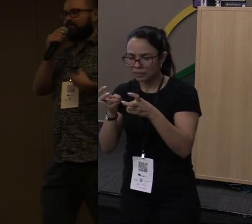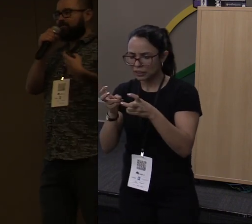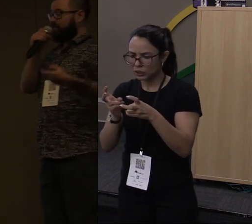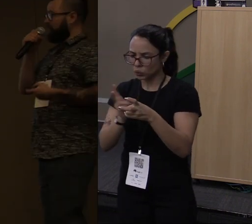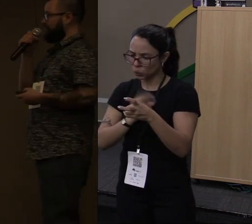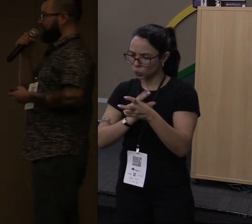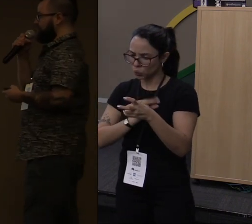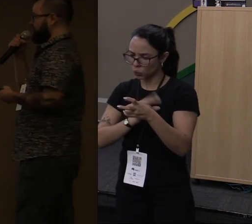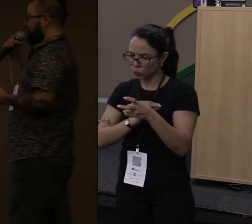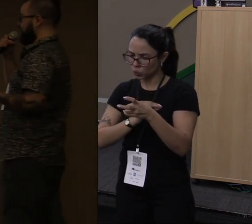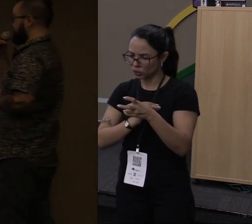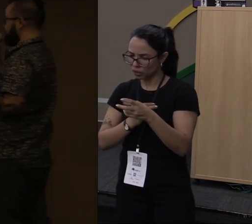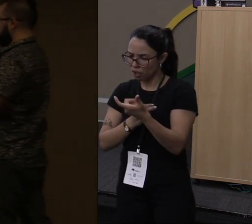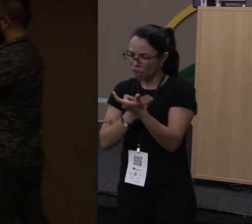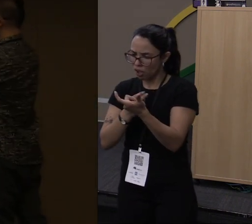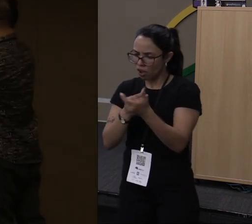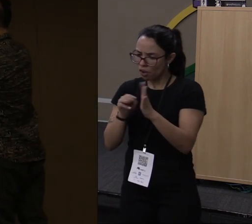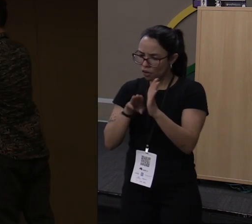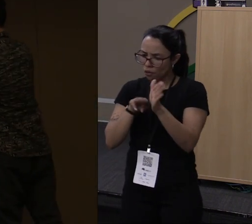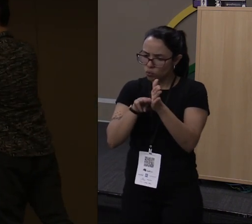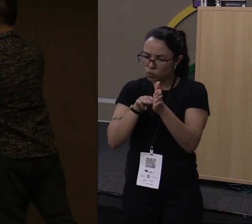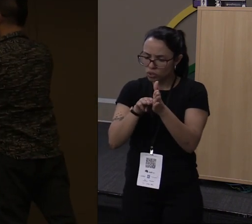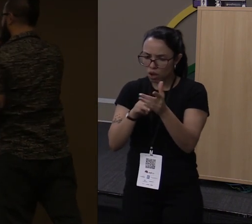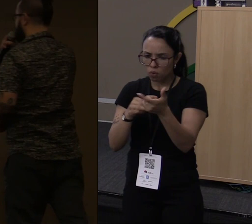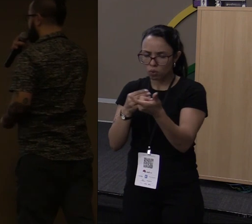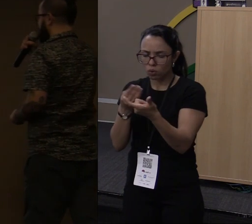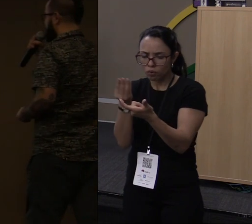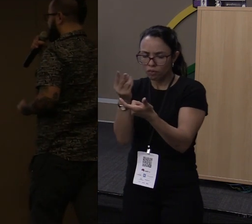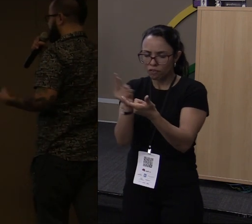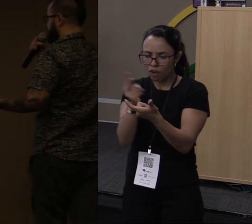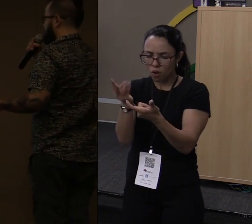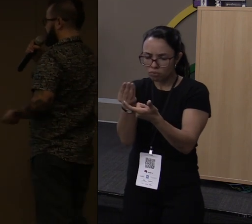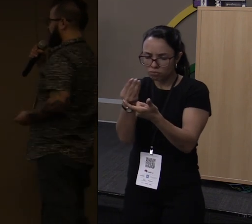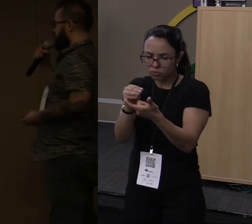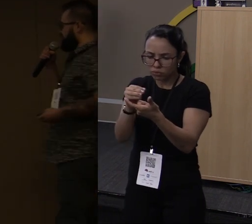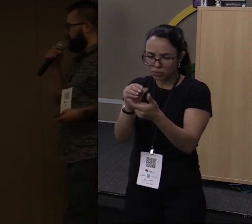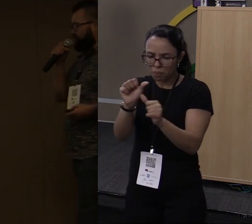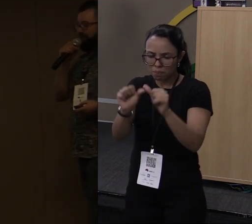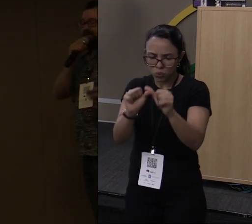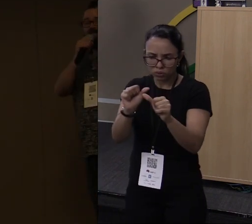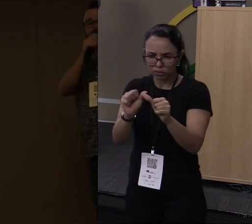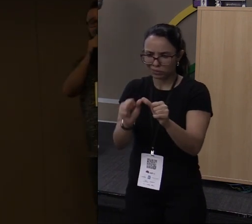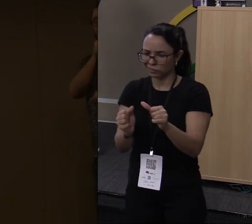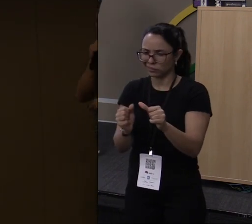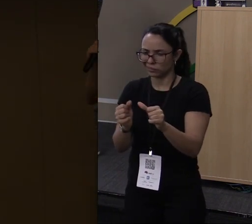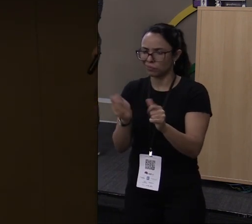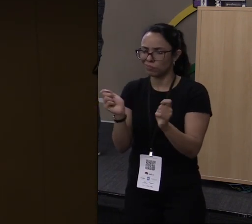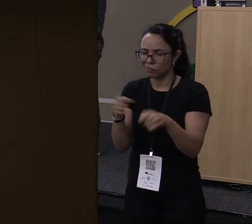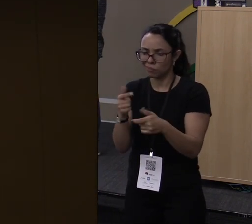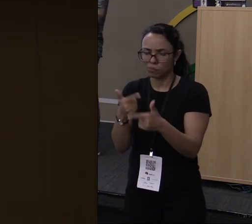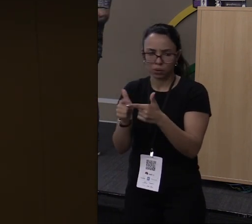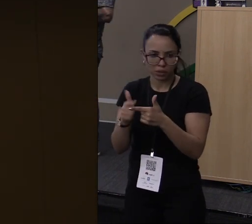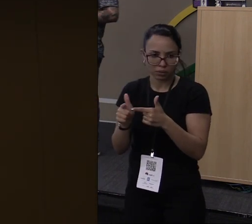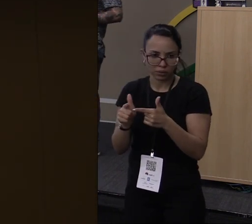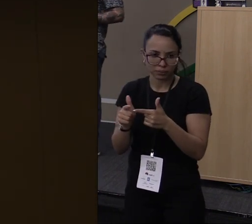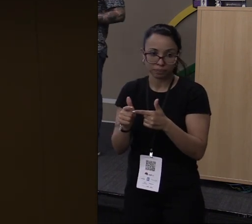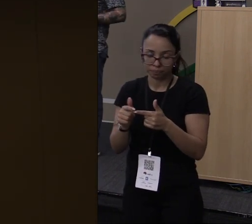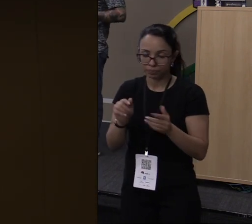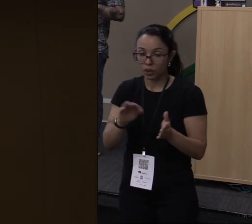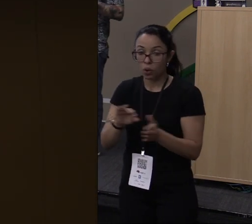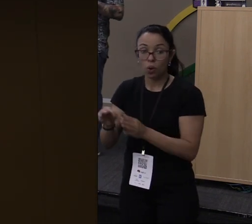problema. E você não pensava nisso antes. Então como é que eu vou resolver esse problema? Beleza, vou usar referência. Então